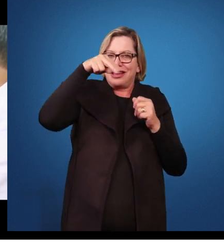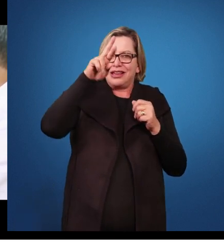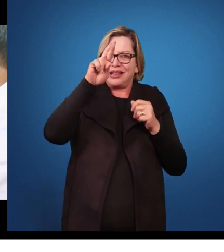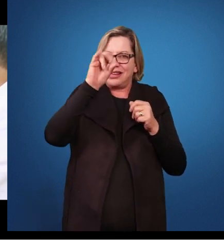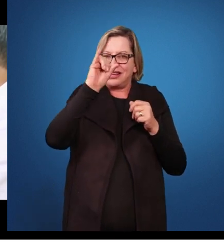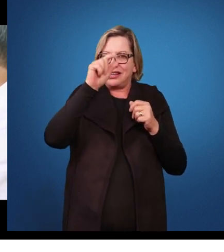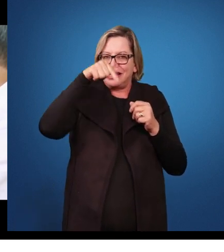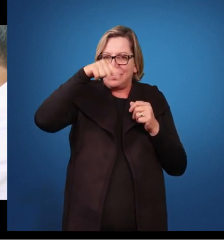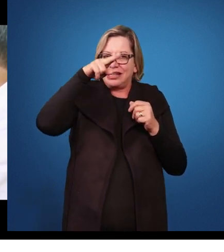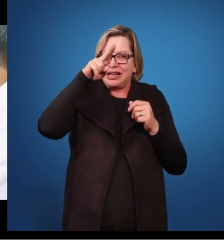possível.